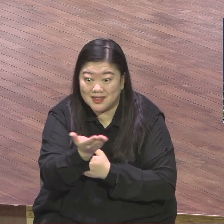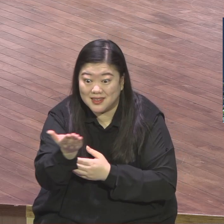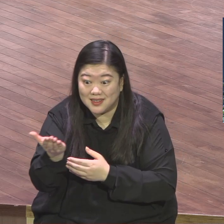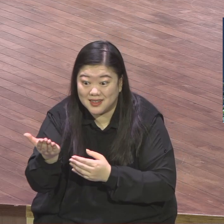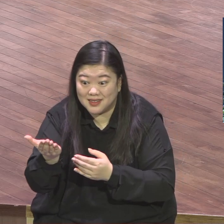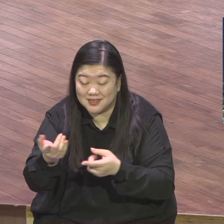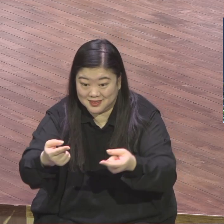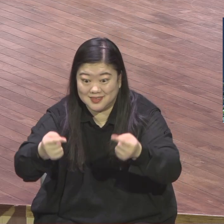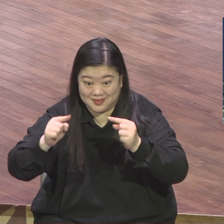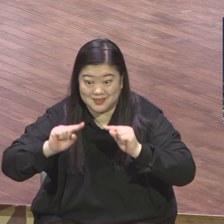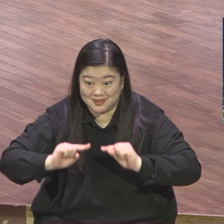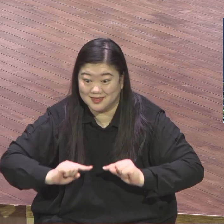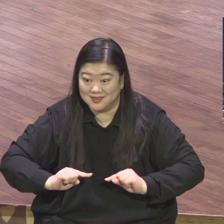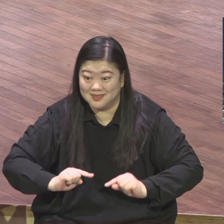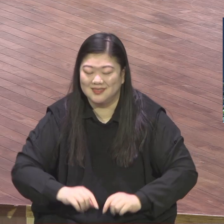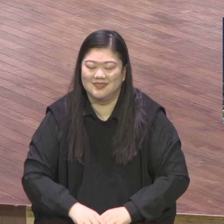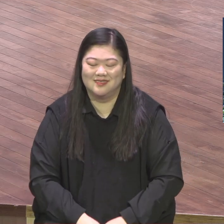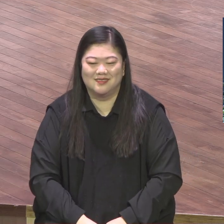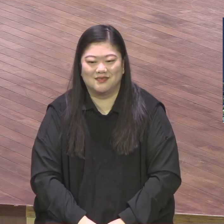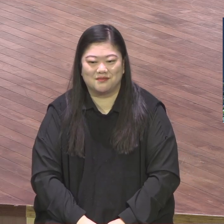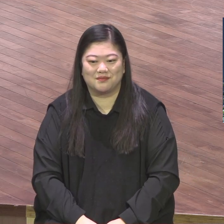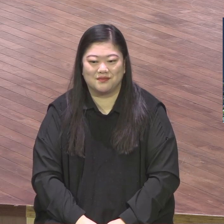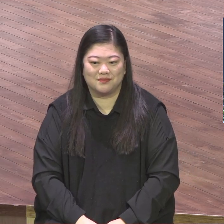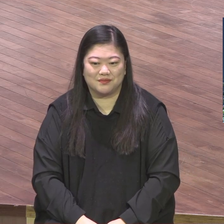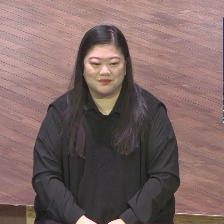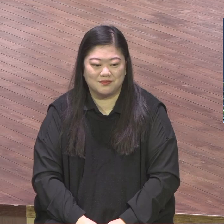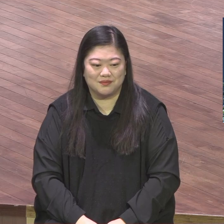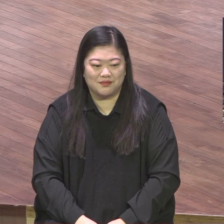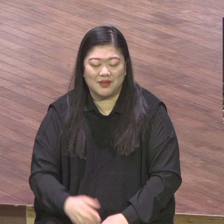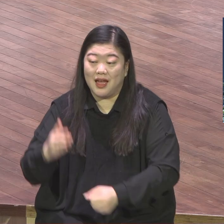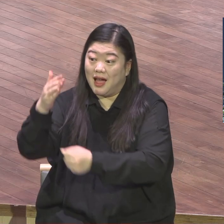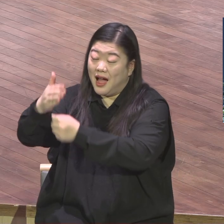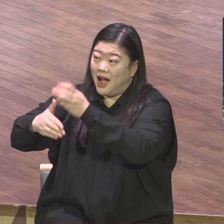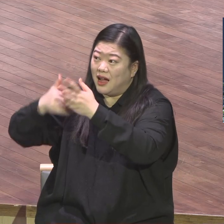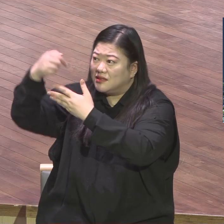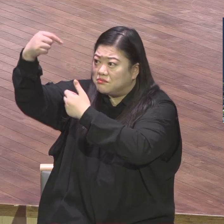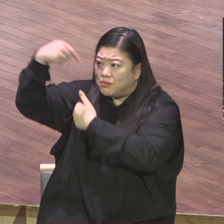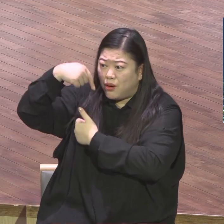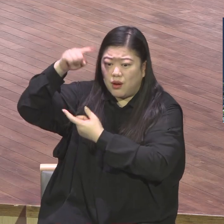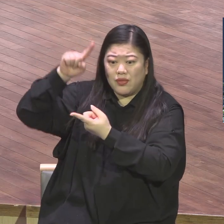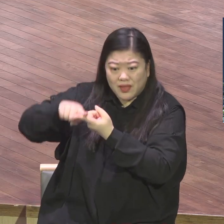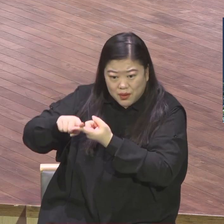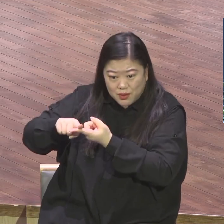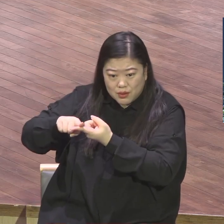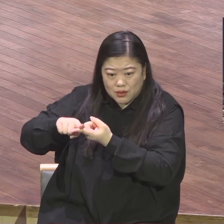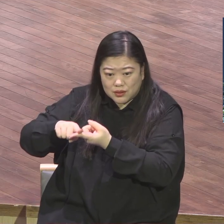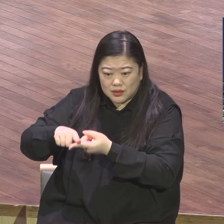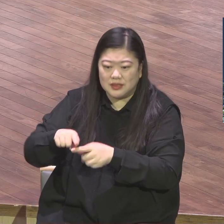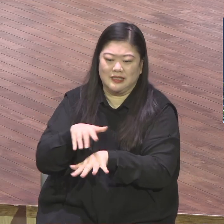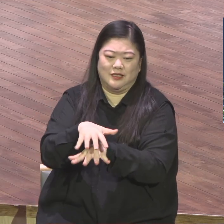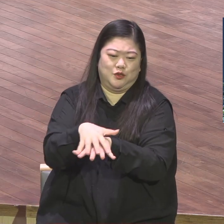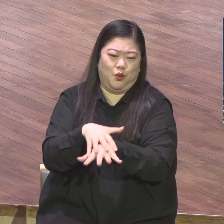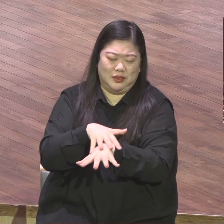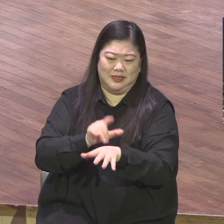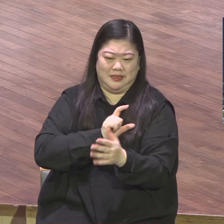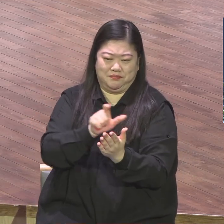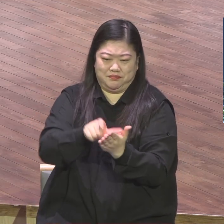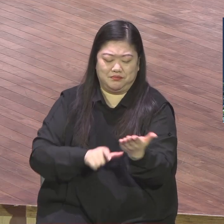저는 하나님이 명령하시기 때문에 스타트 만운동하면서 그 조직된 걸 보고 보고받는 대로 제가 계속 기도합니다